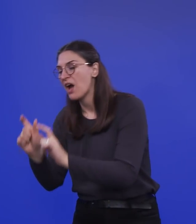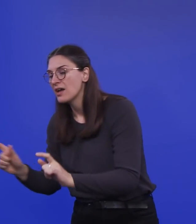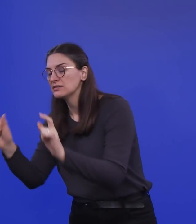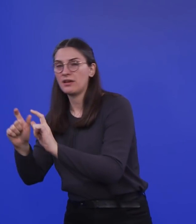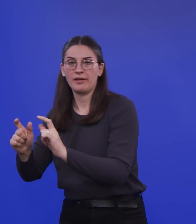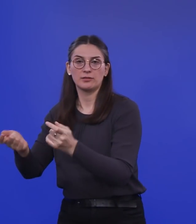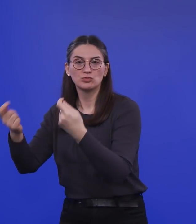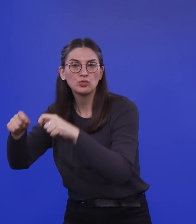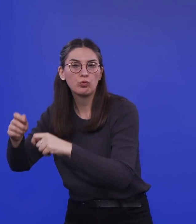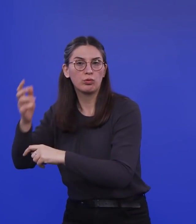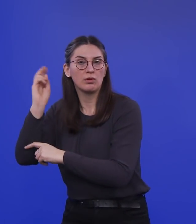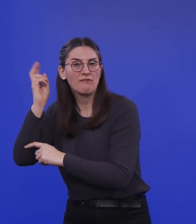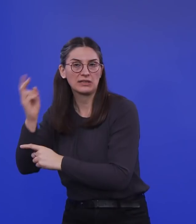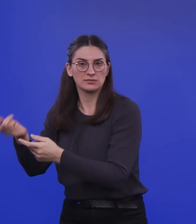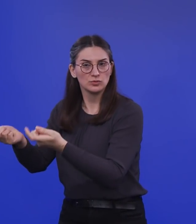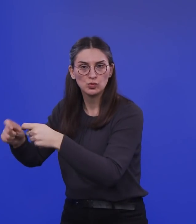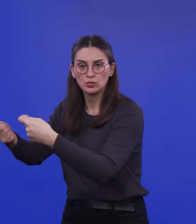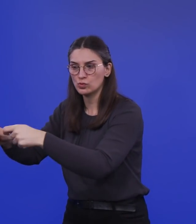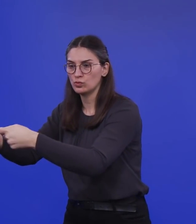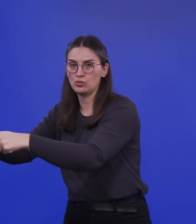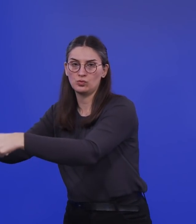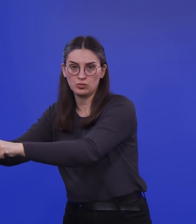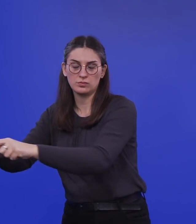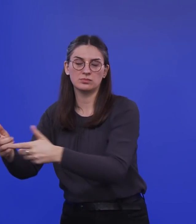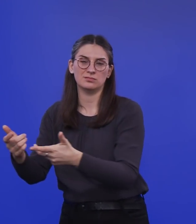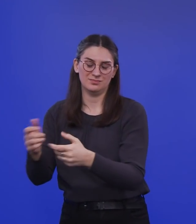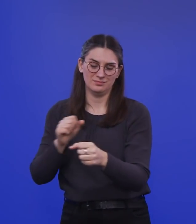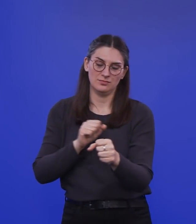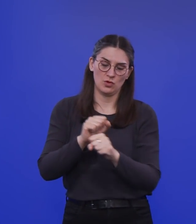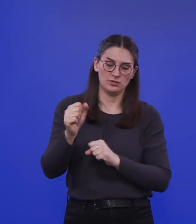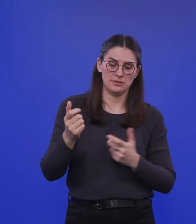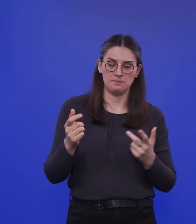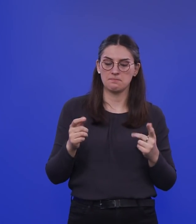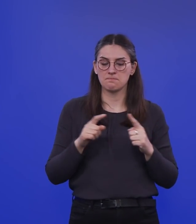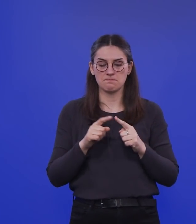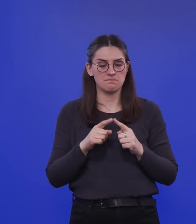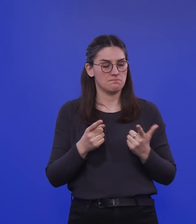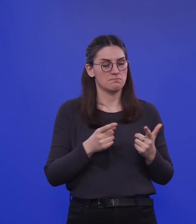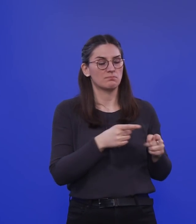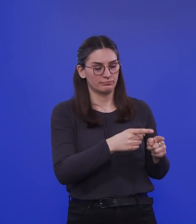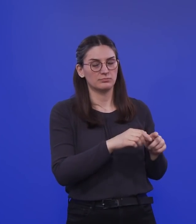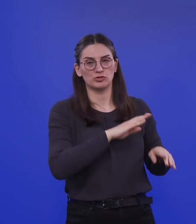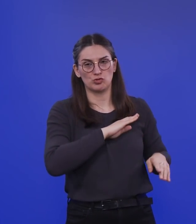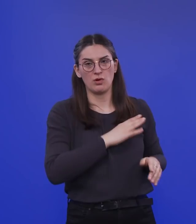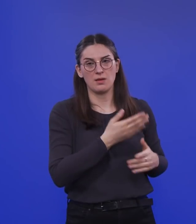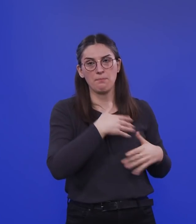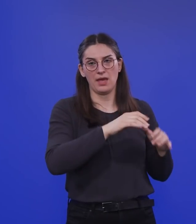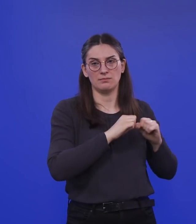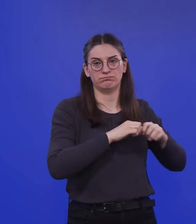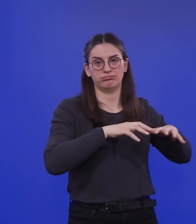Erwachsenen schließt, dann hat man nach einiger Zeit deutlich mehr Infektionshäufigkeit bei den Schulkindern. Das